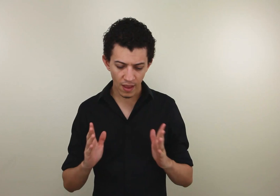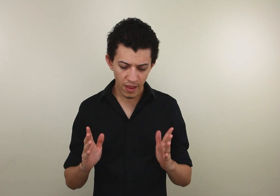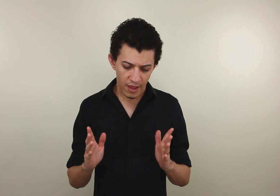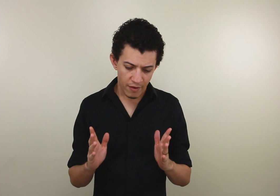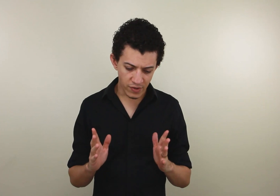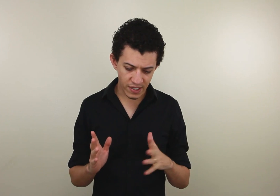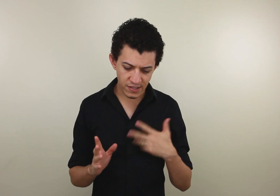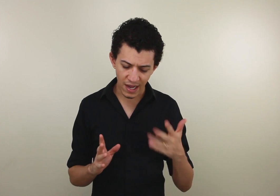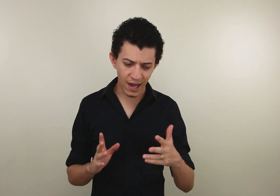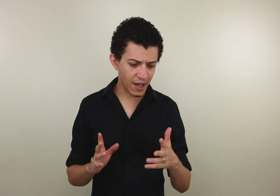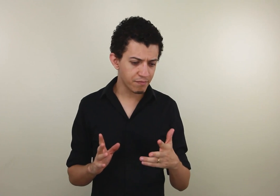Você está